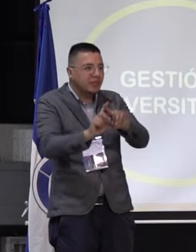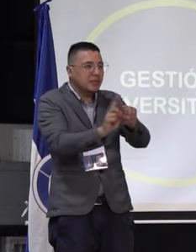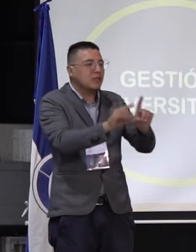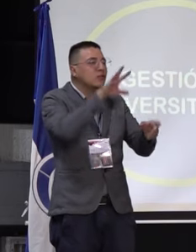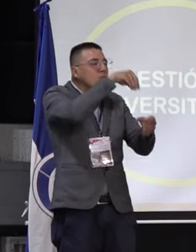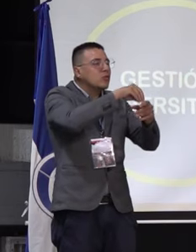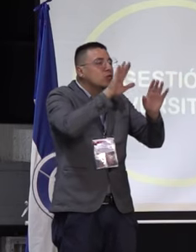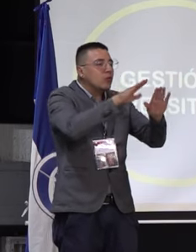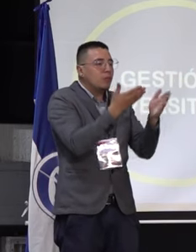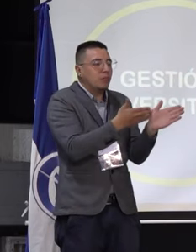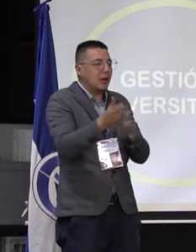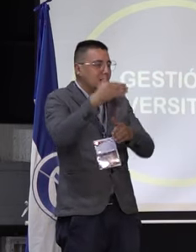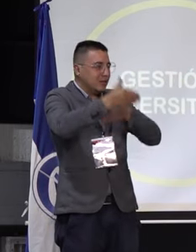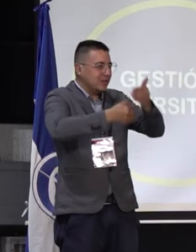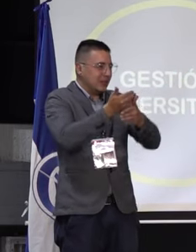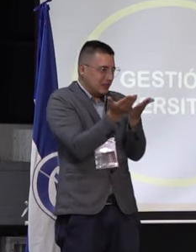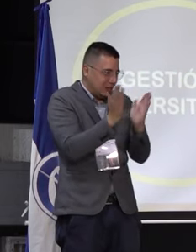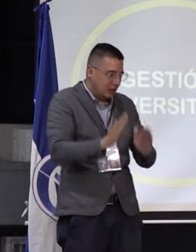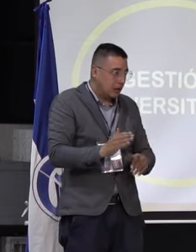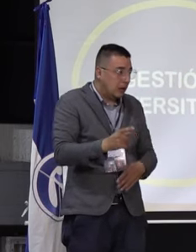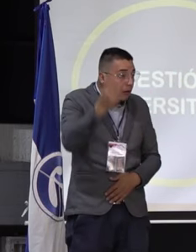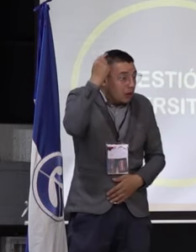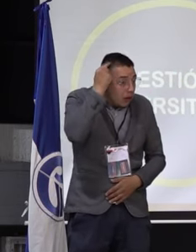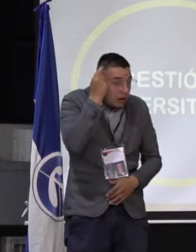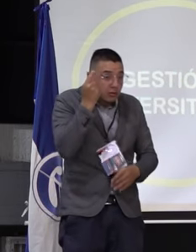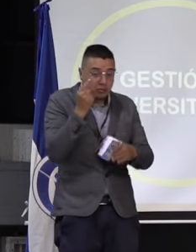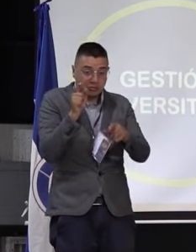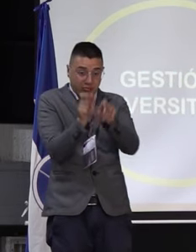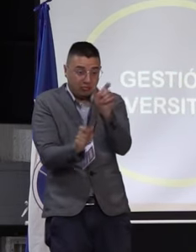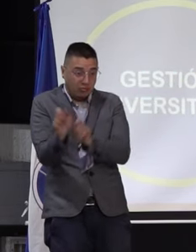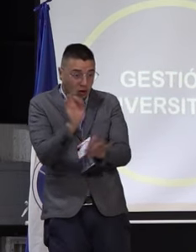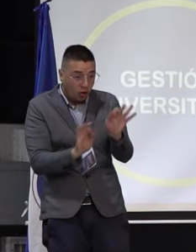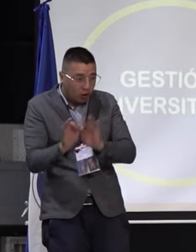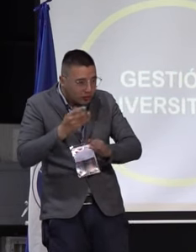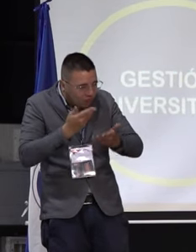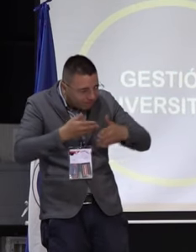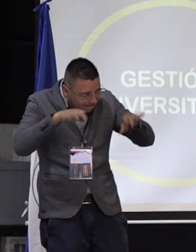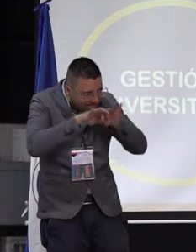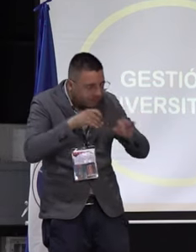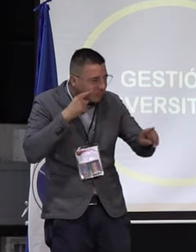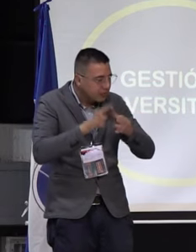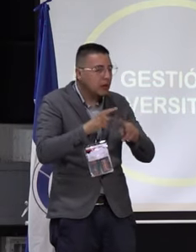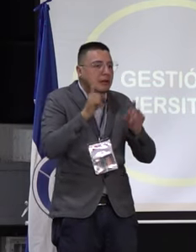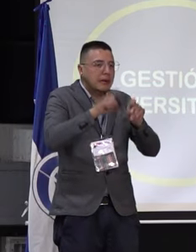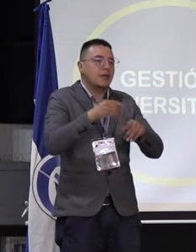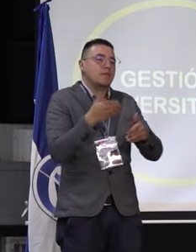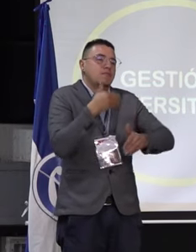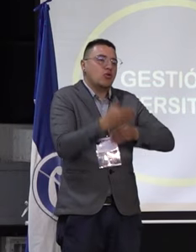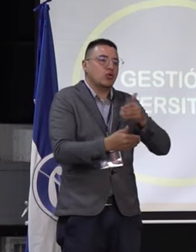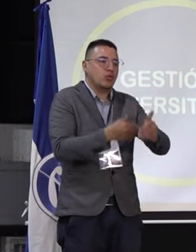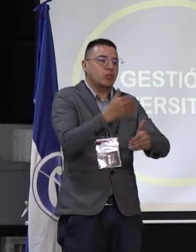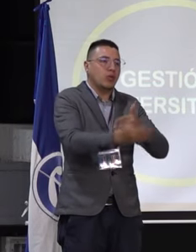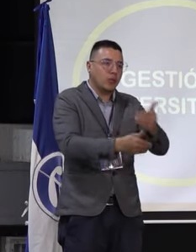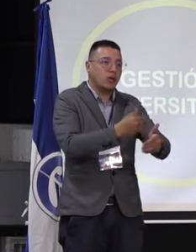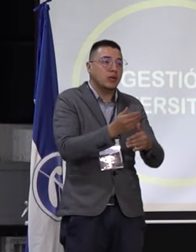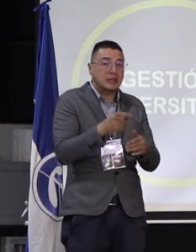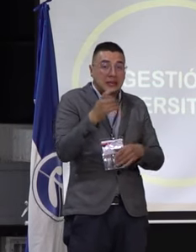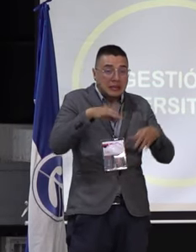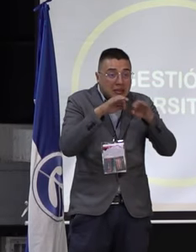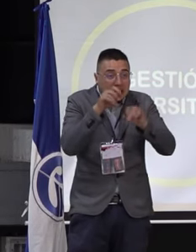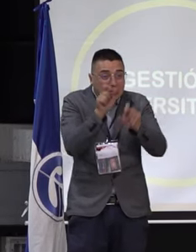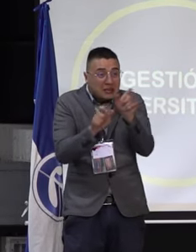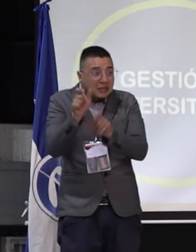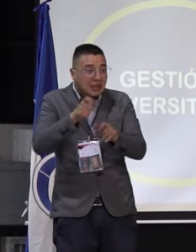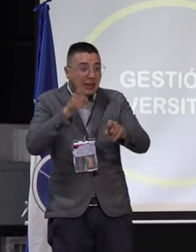estudiantil. Creemos en ese sentido que para organizar a los egresados tenemos que ir paso a paso. Si bien vislumbramos la idea de la asociación de